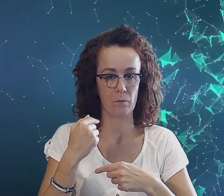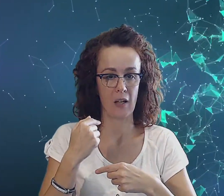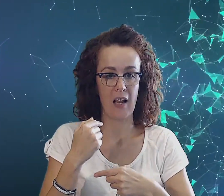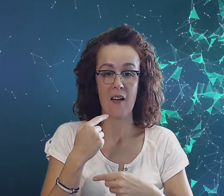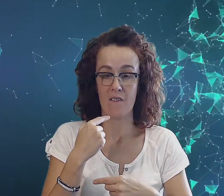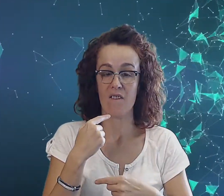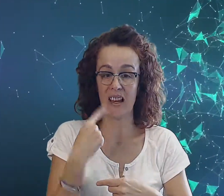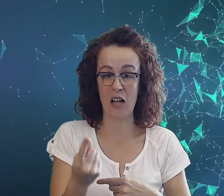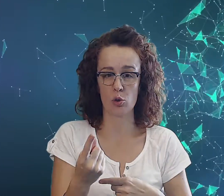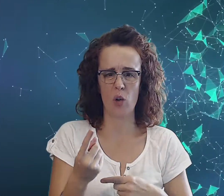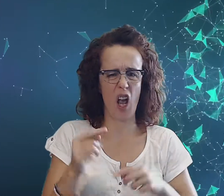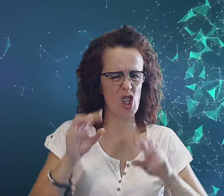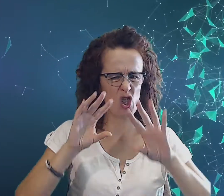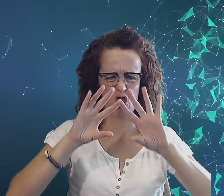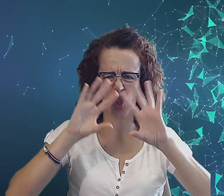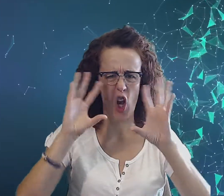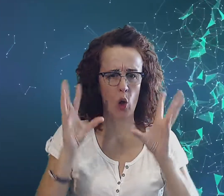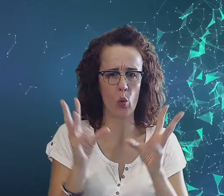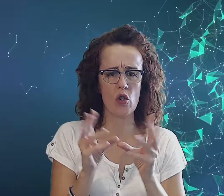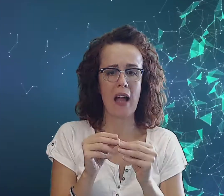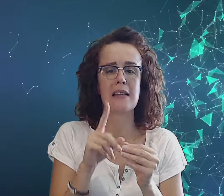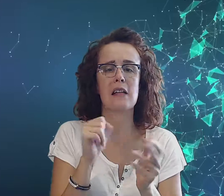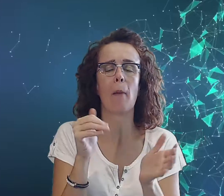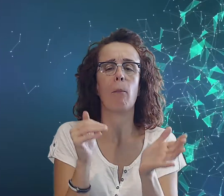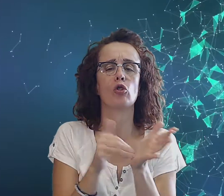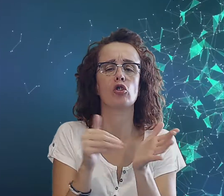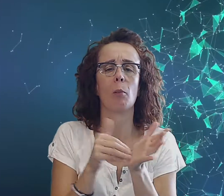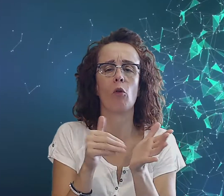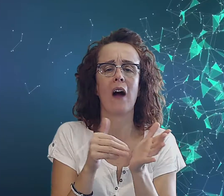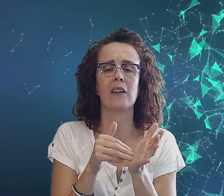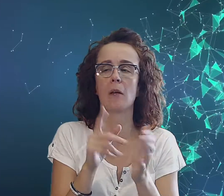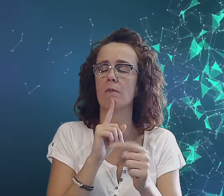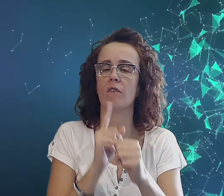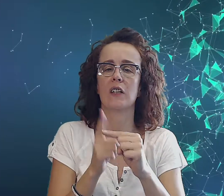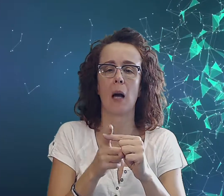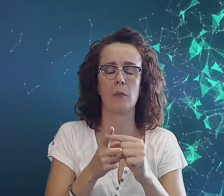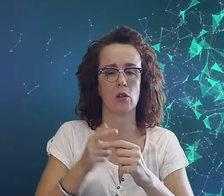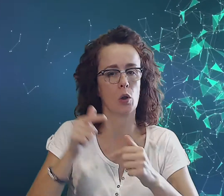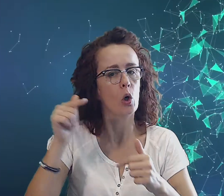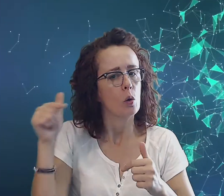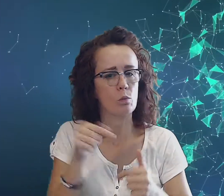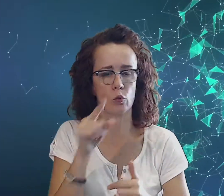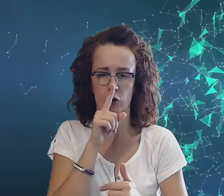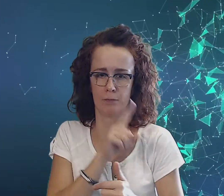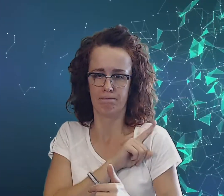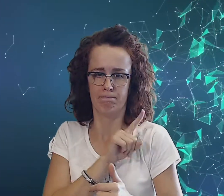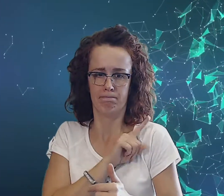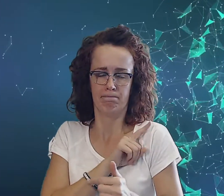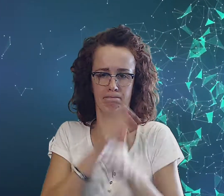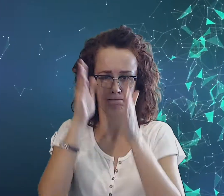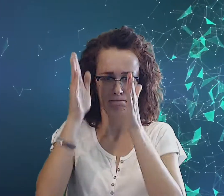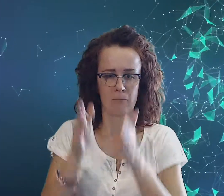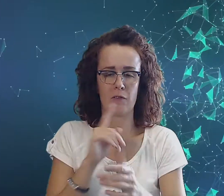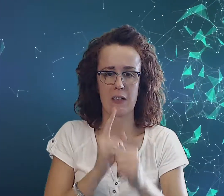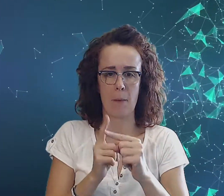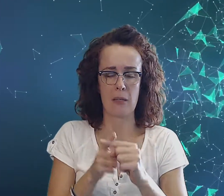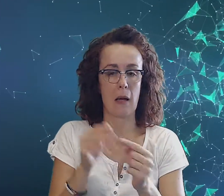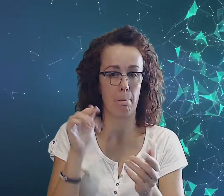Wykazuje szczególnie zapotrzebowanie witaminy muszyb. Witamina w